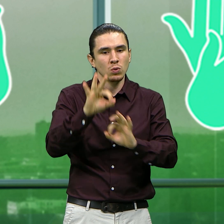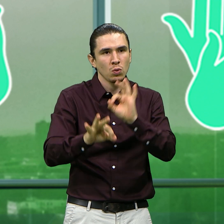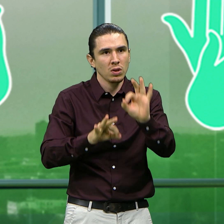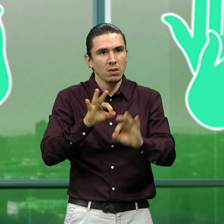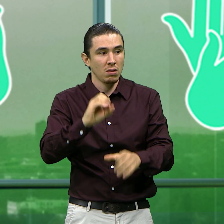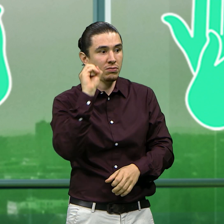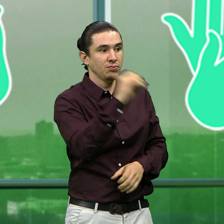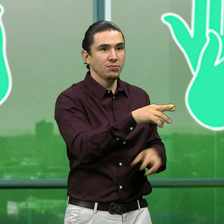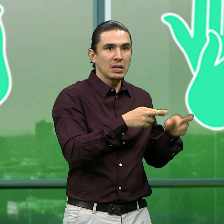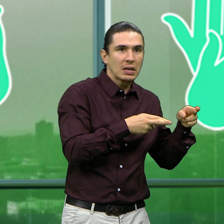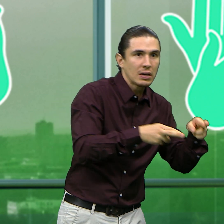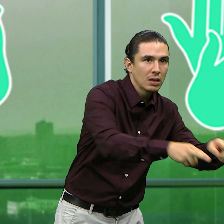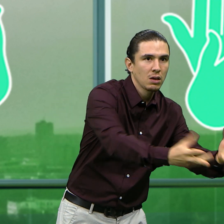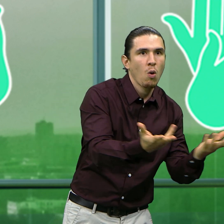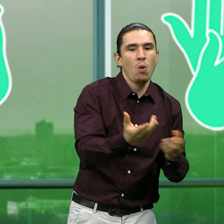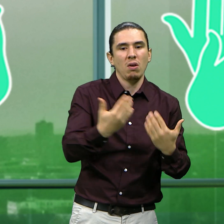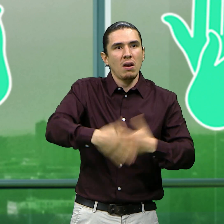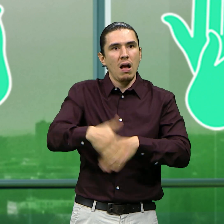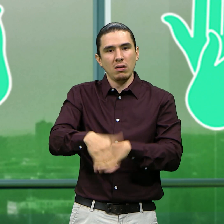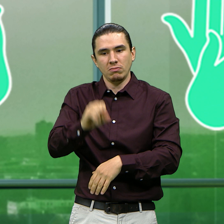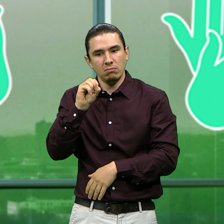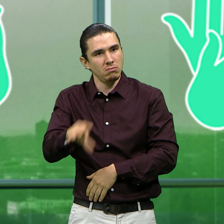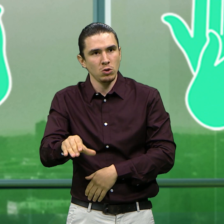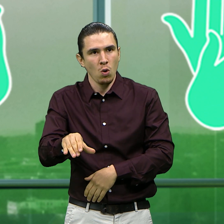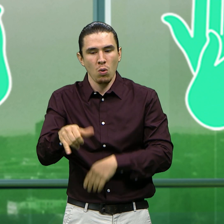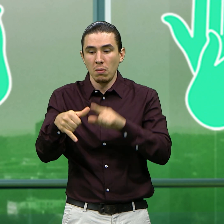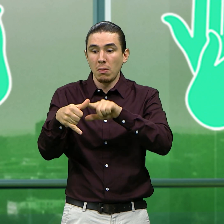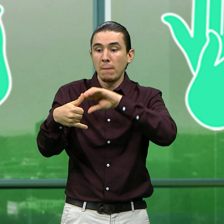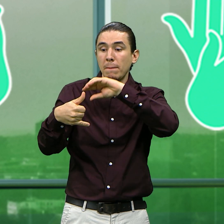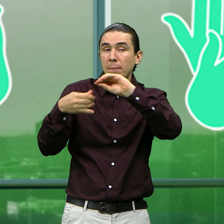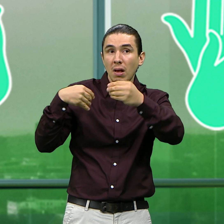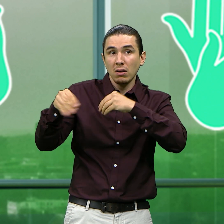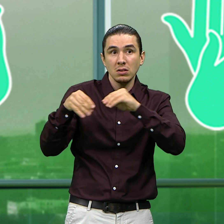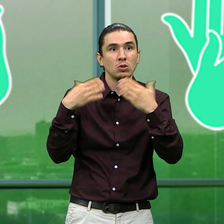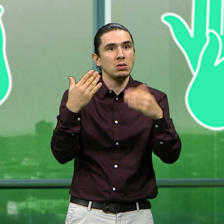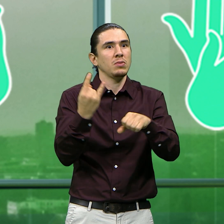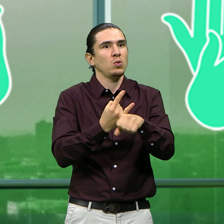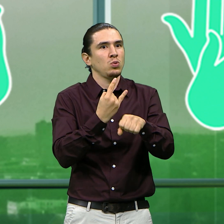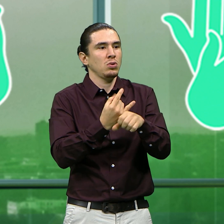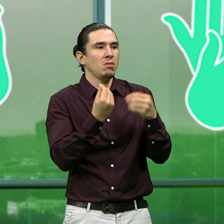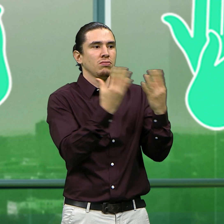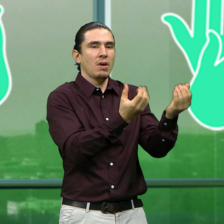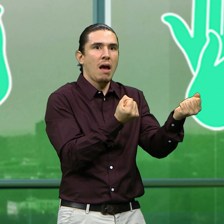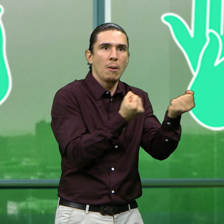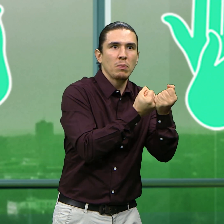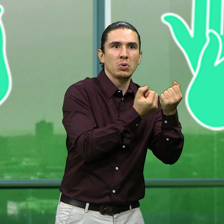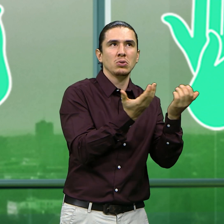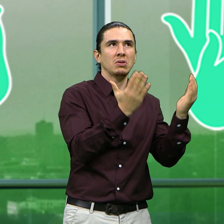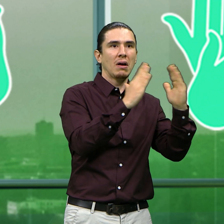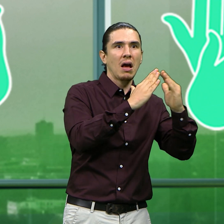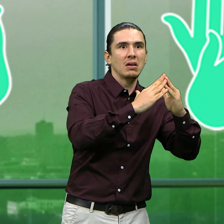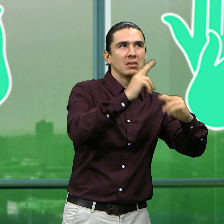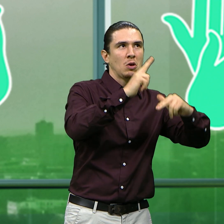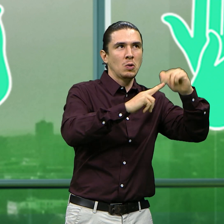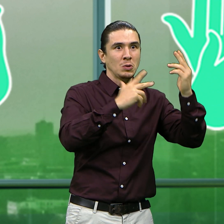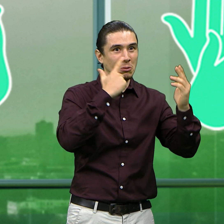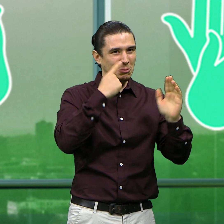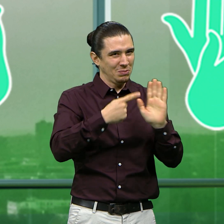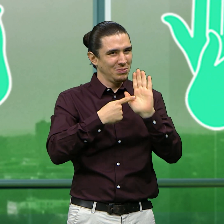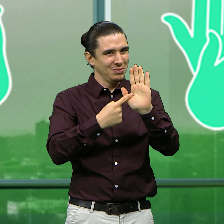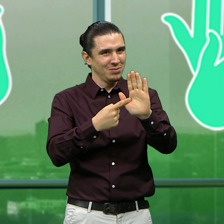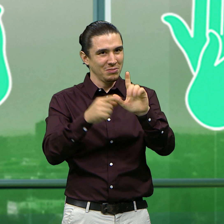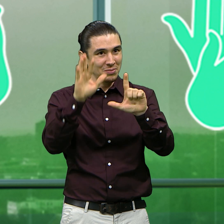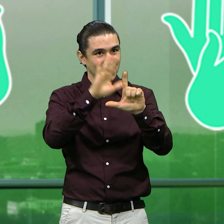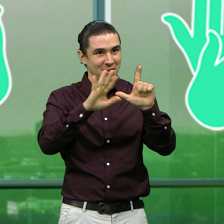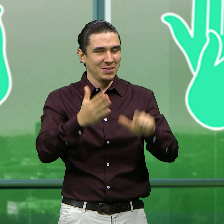cuidar la naturaleza. No tirar los residuos a los ríos o a las calles. Ya que con esta iniciativa podemos ayudar. Y estos serían utilizados para